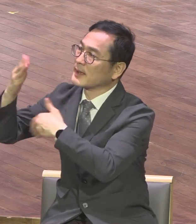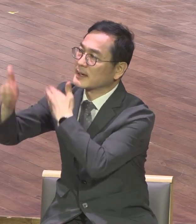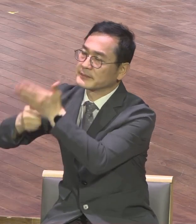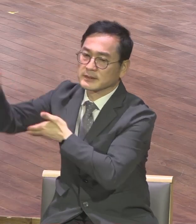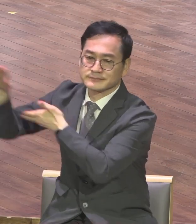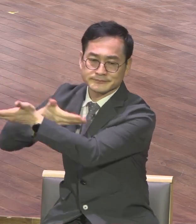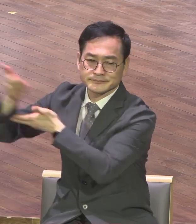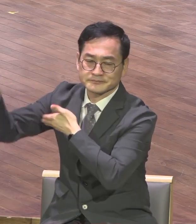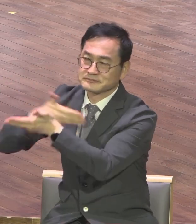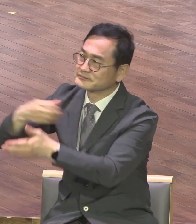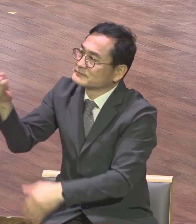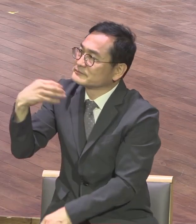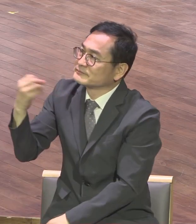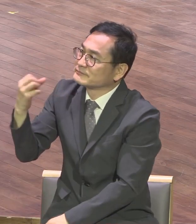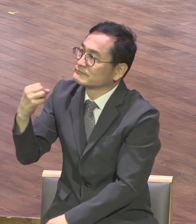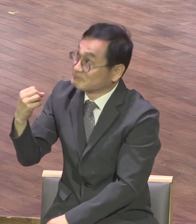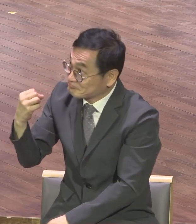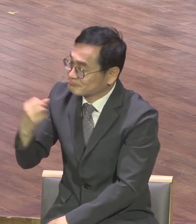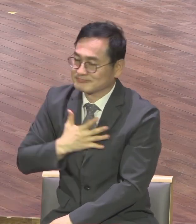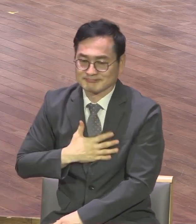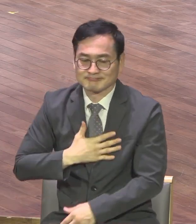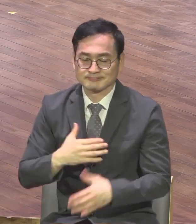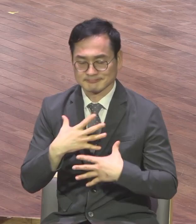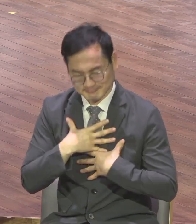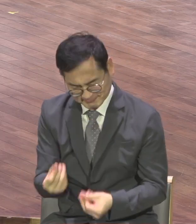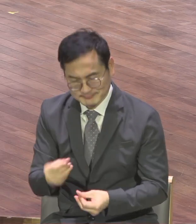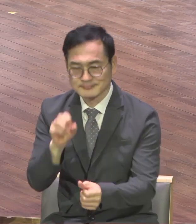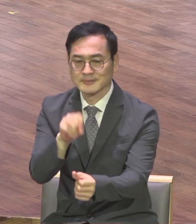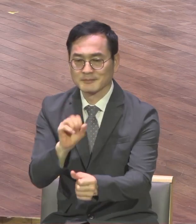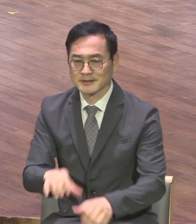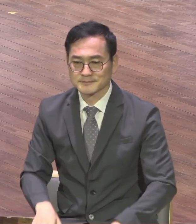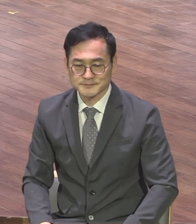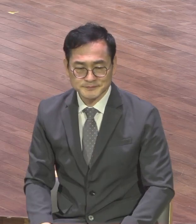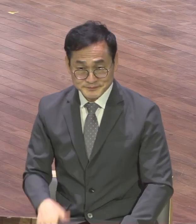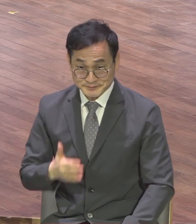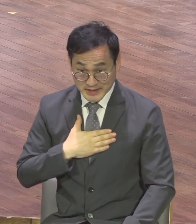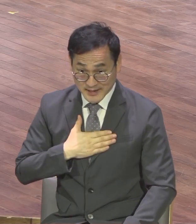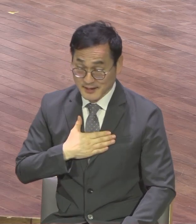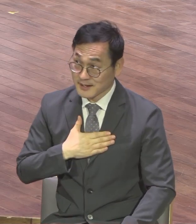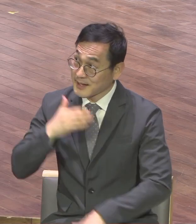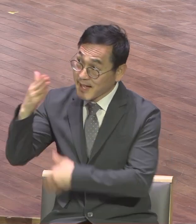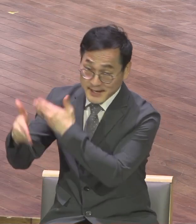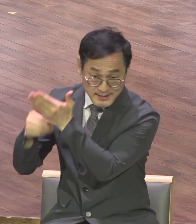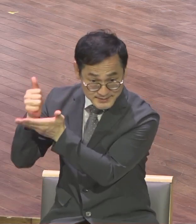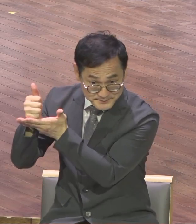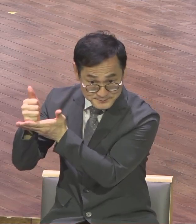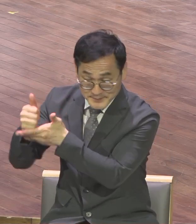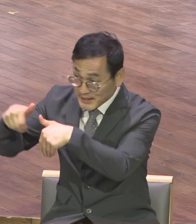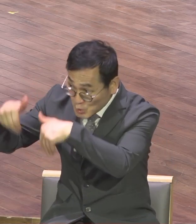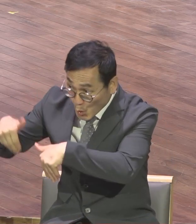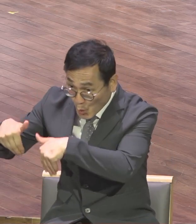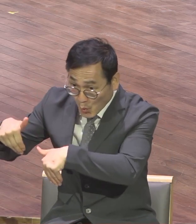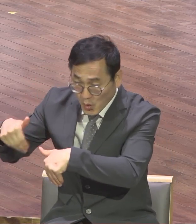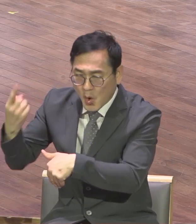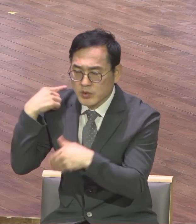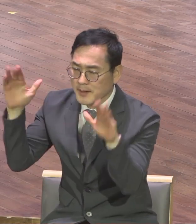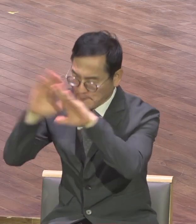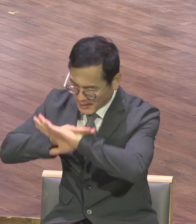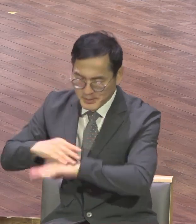자 23절입니다 내가 속한 바꼬 내가 섬기는 하나님의 사자가 어젯밤에 내 곁에 서서 말하되